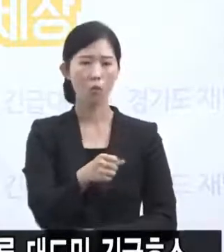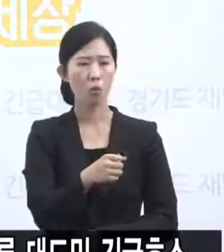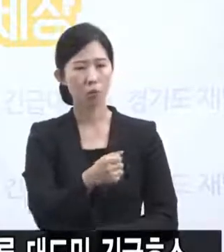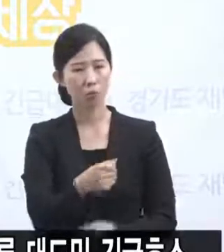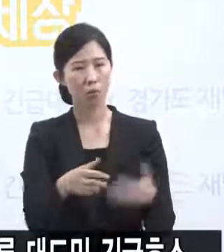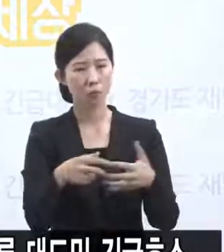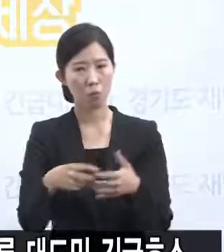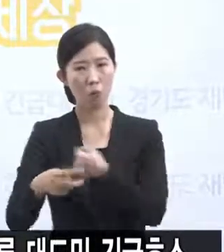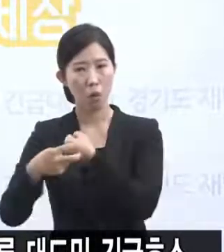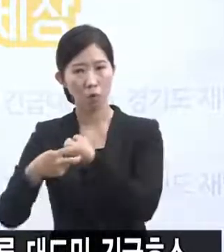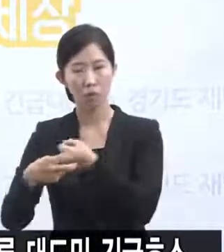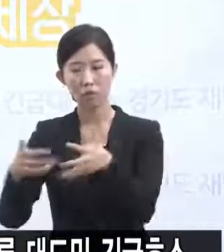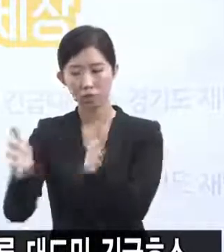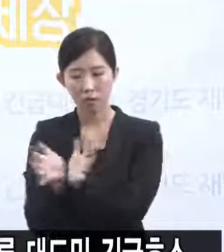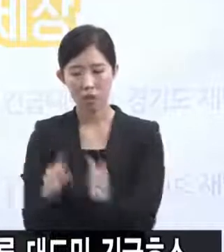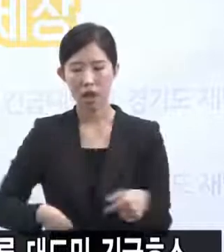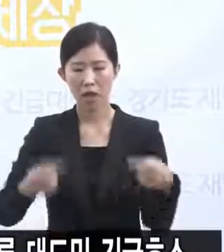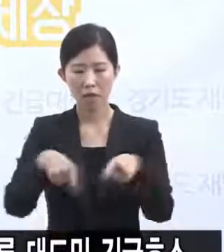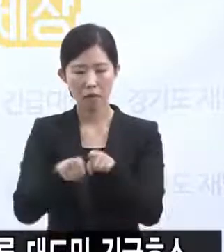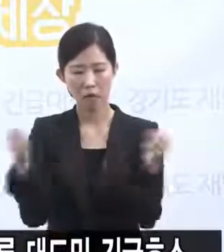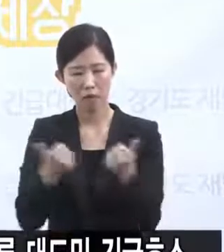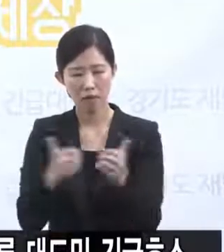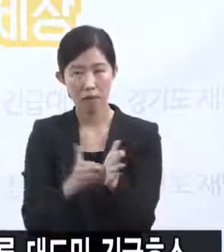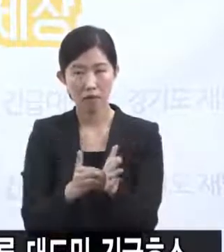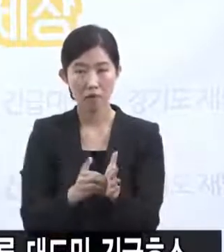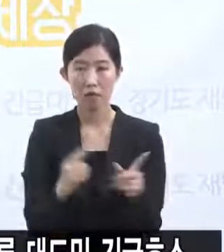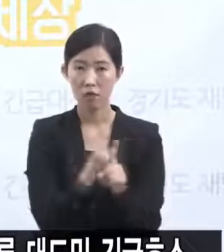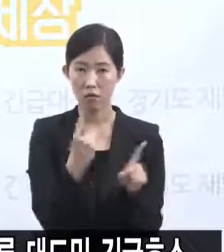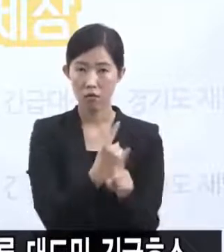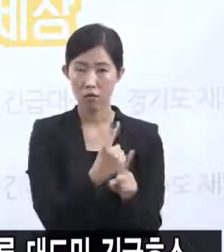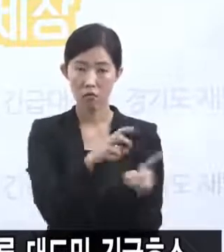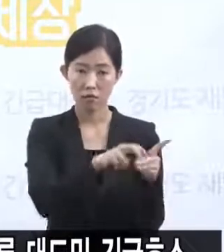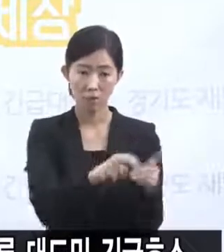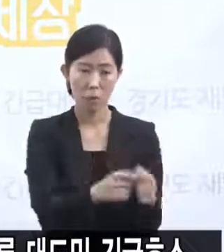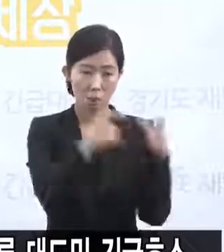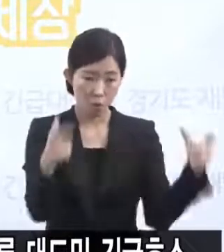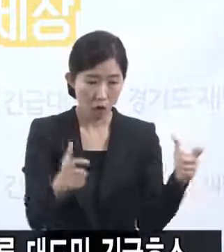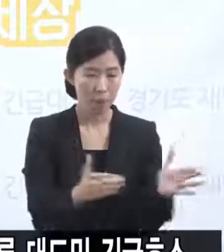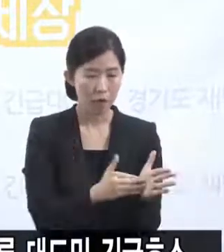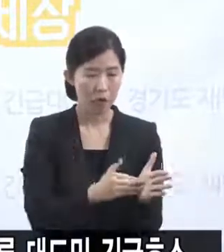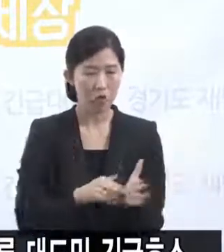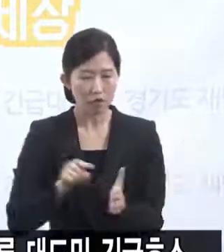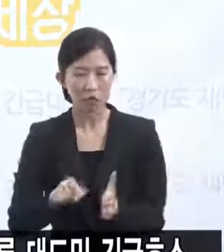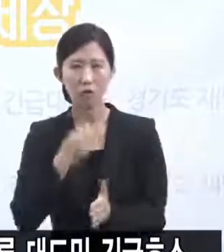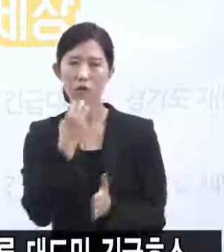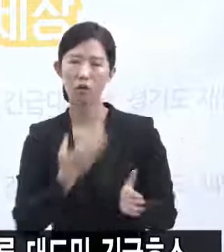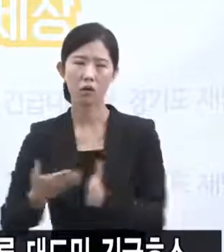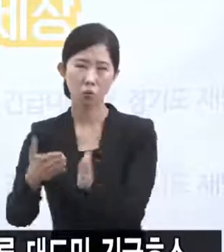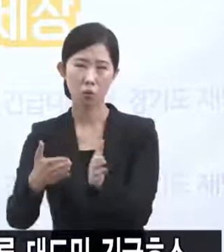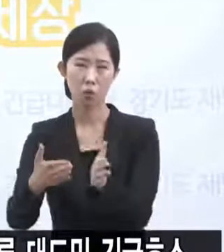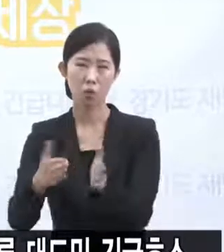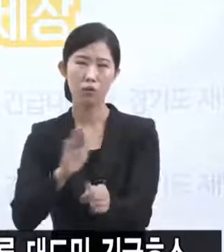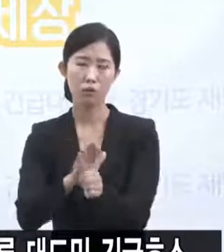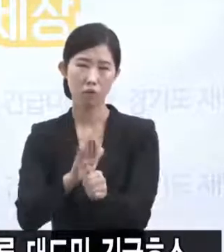했었고 그래서 생활치료센터가 확대되면 그 관리는 경기도의료원이 빠르게 헌신하는 것으로